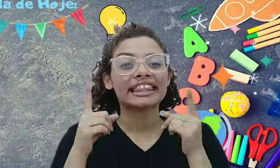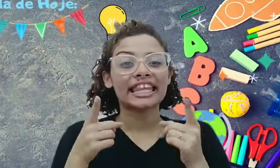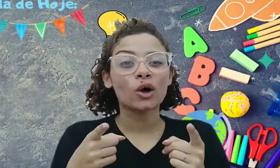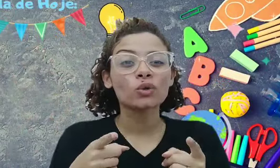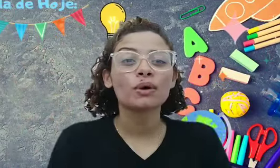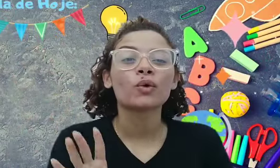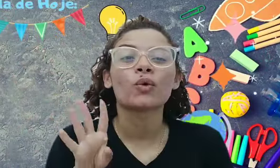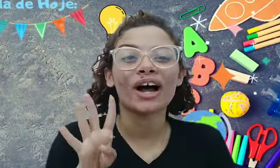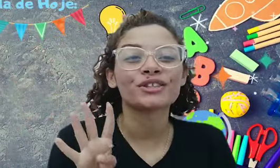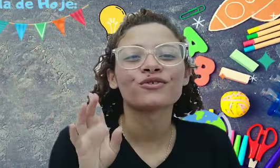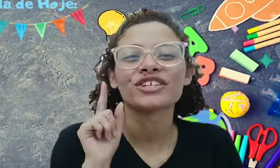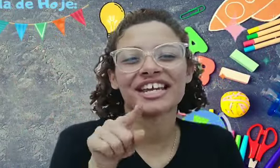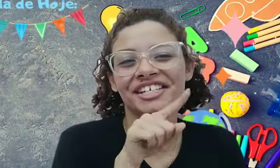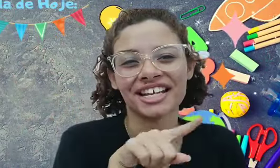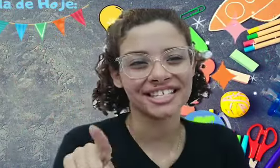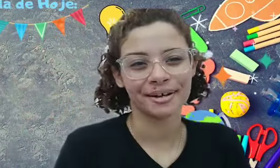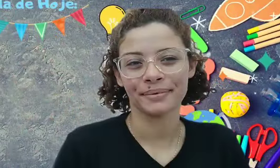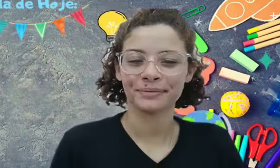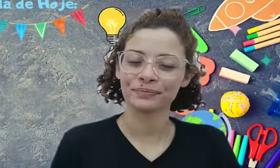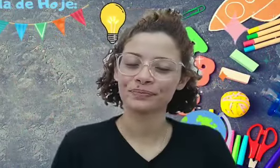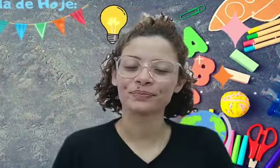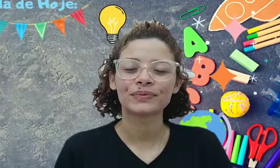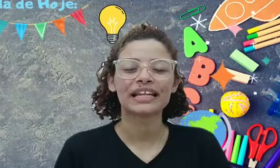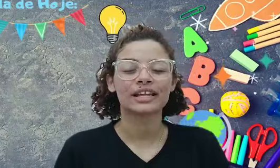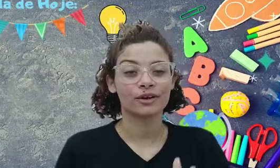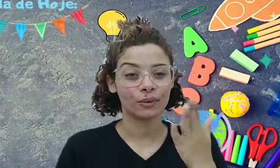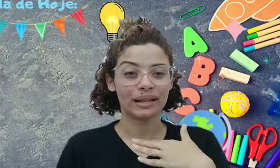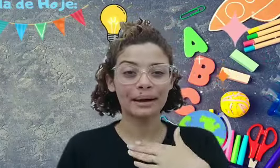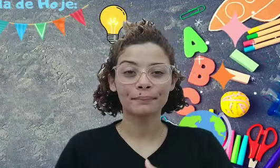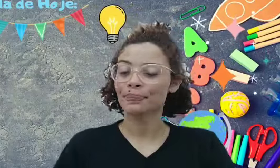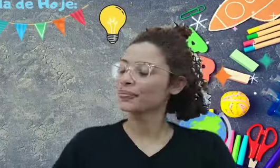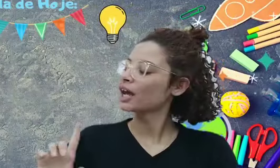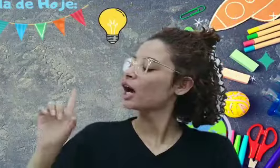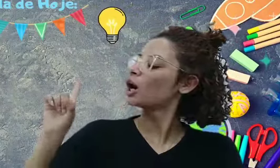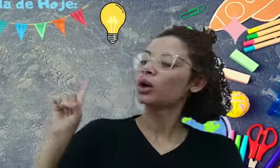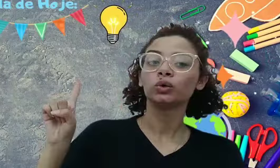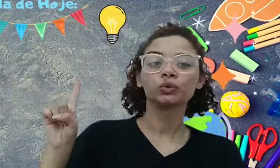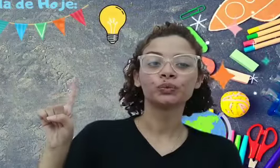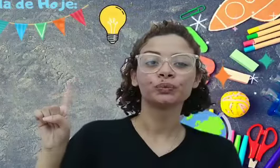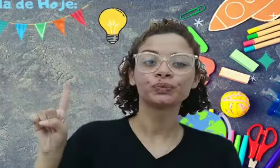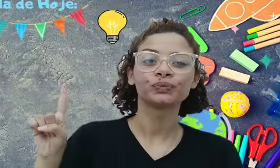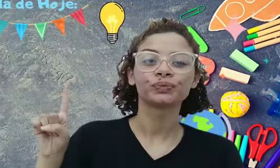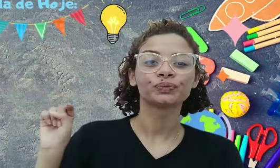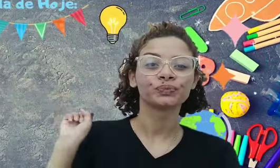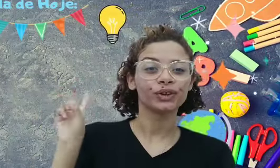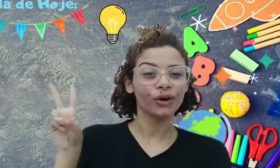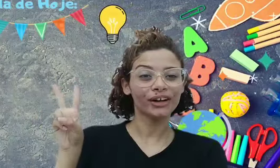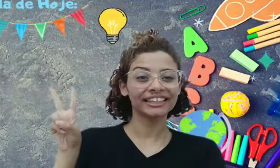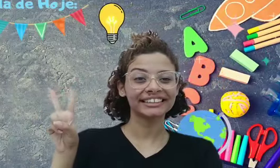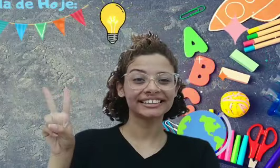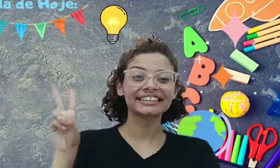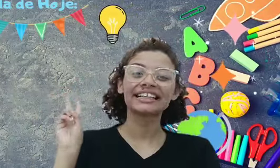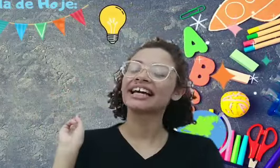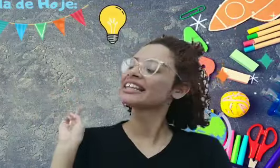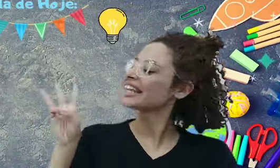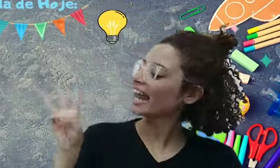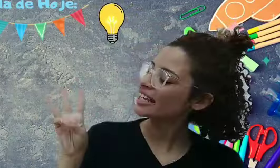até o número 4 vocês já sabem. Então, vamos lá? 1, 2, 3,